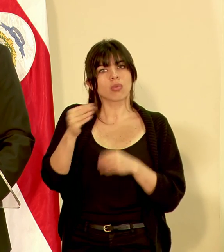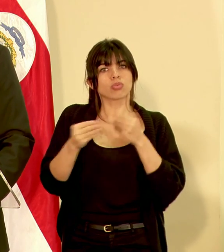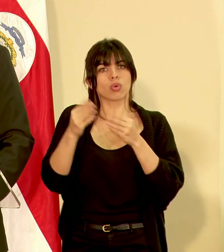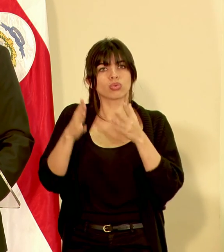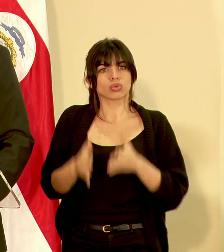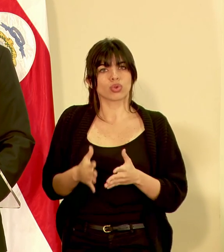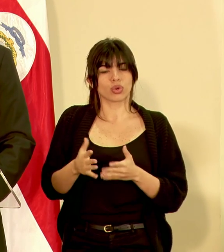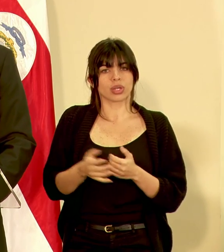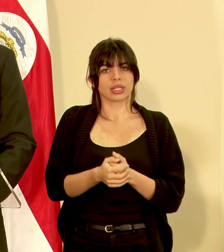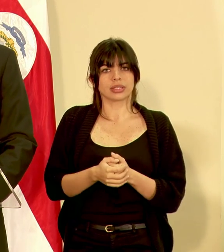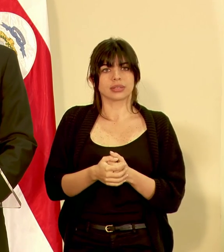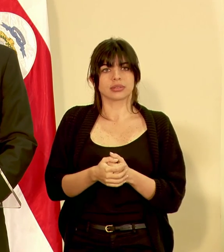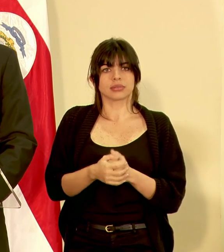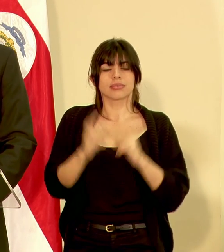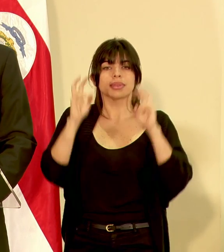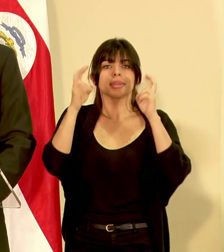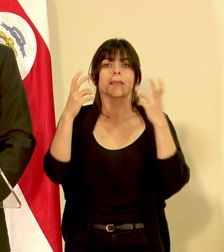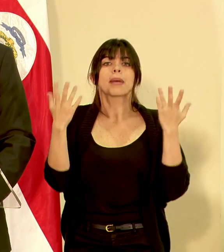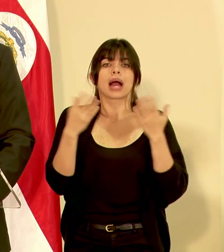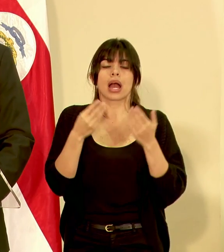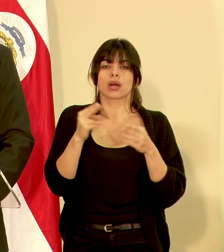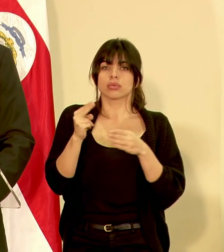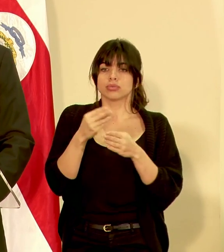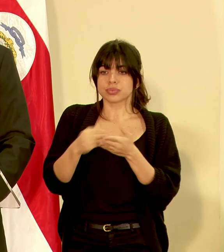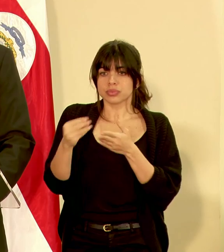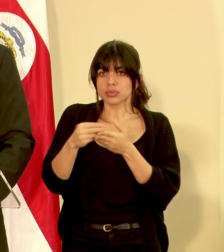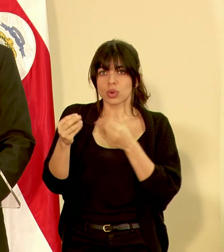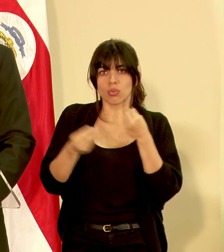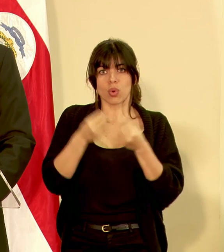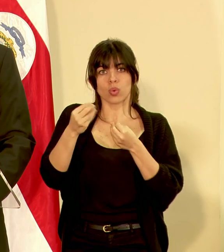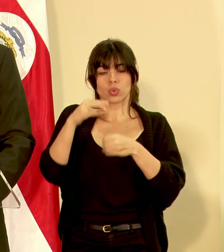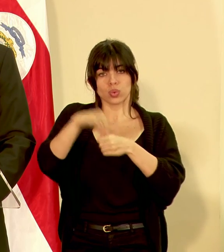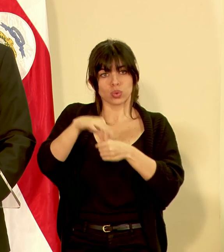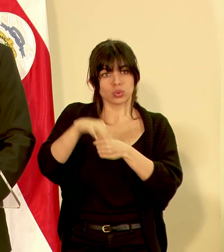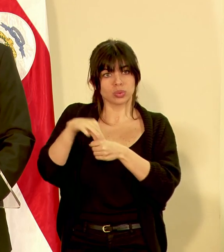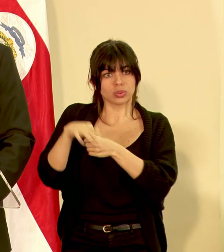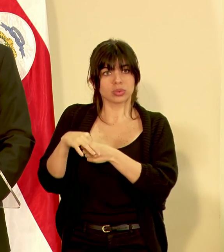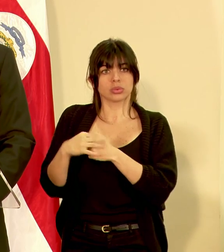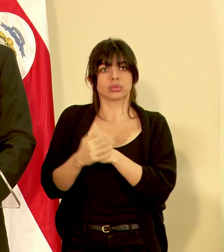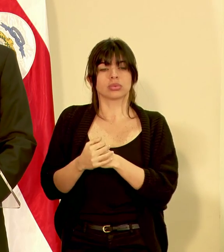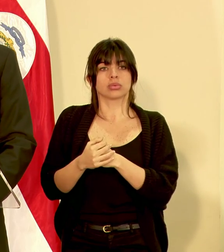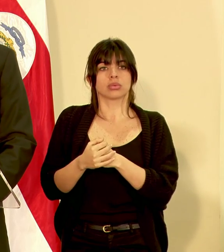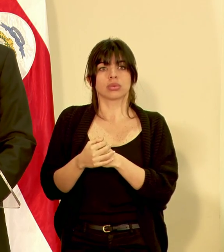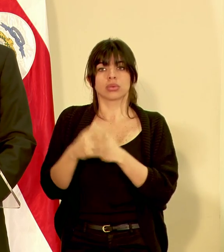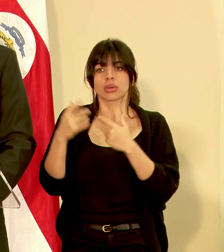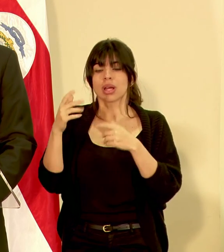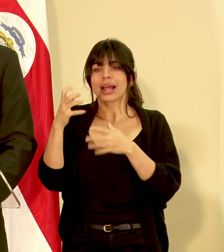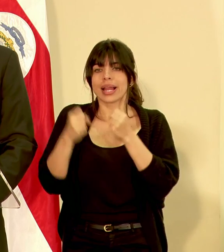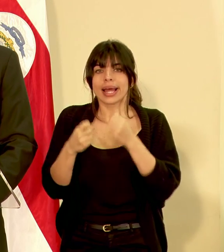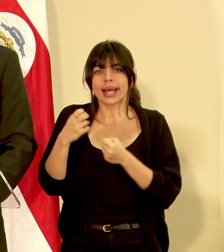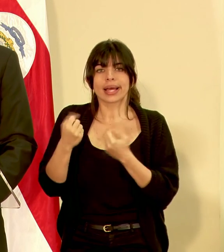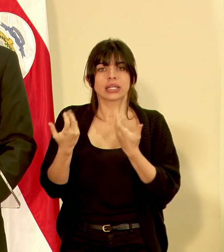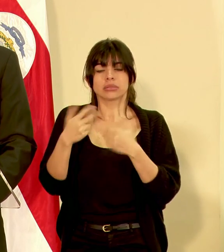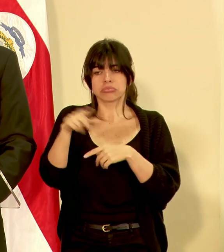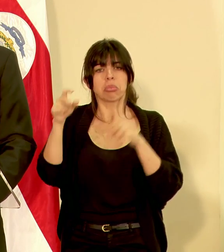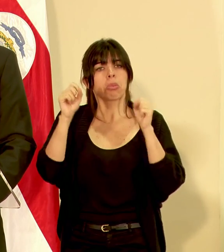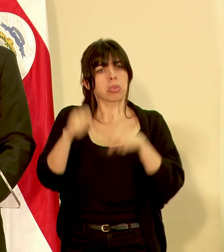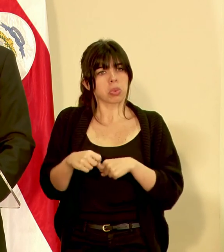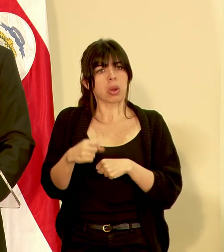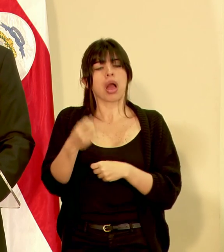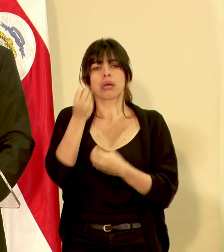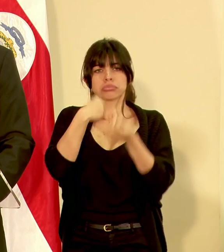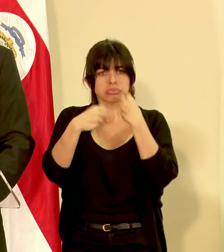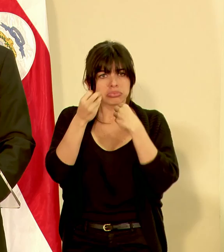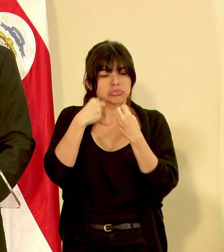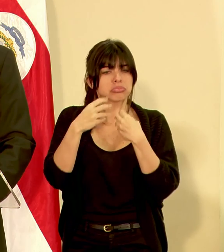productivos es el tema del consumo de productos agrícolas y pecuarios los productos lácteos pueden consumirse